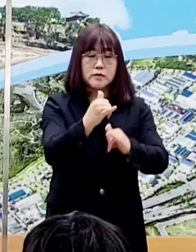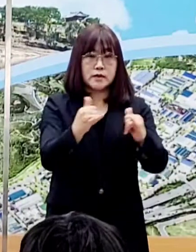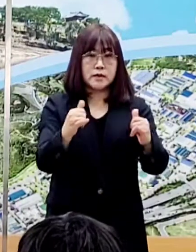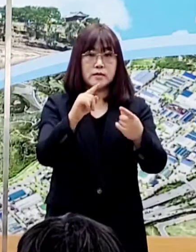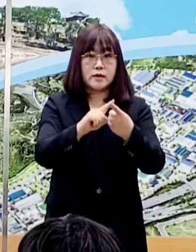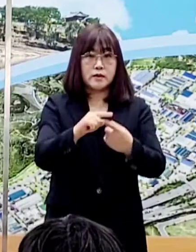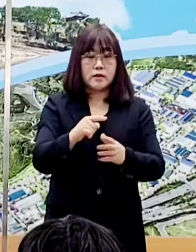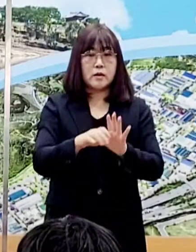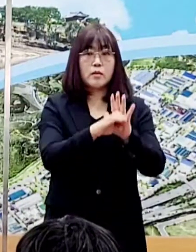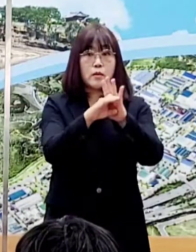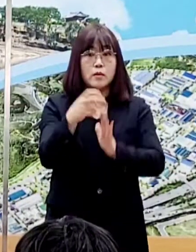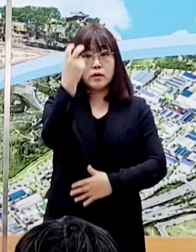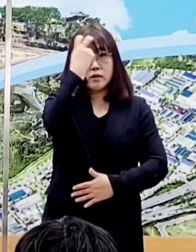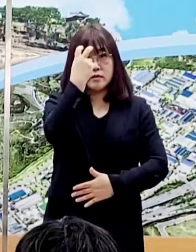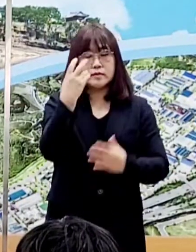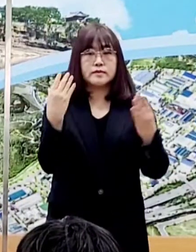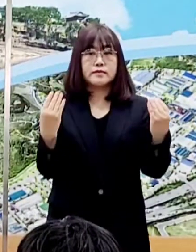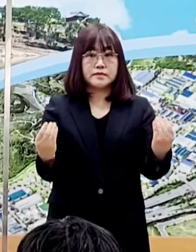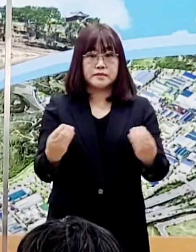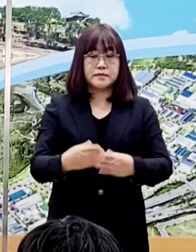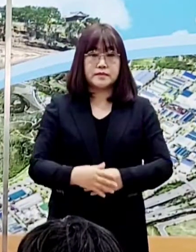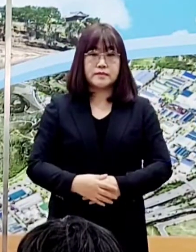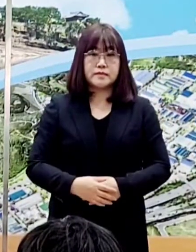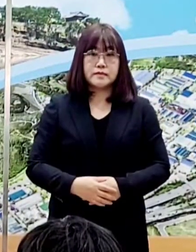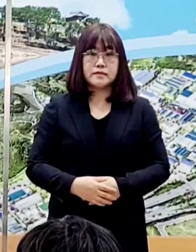대하여 코로나19 검사를 실시하겠습니다.